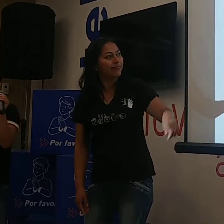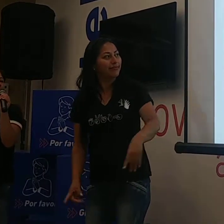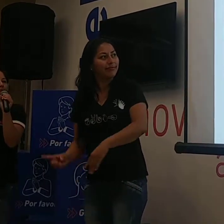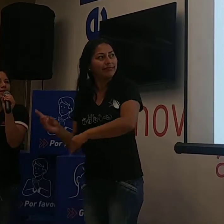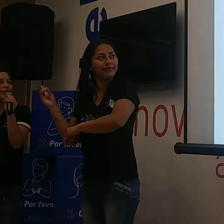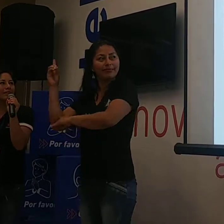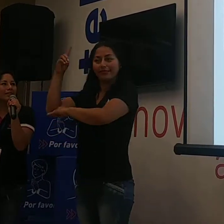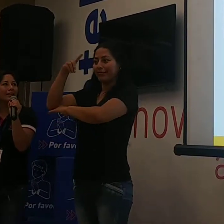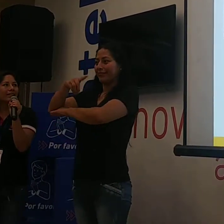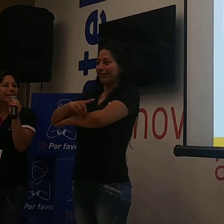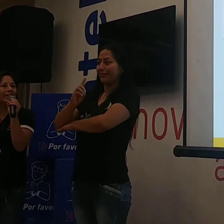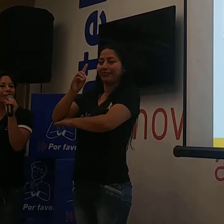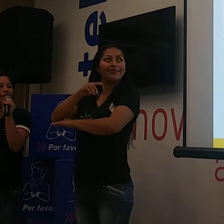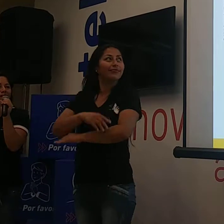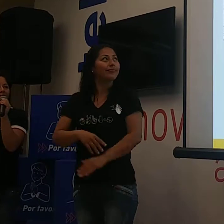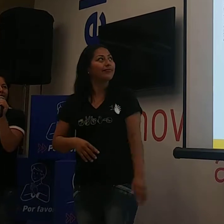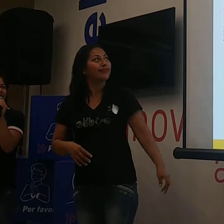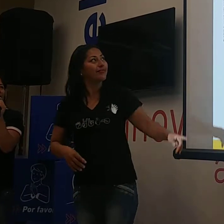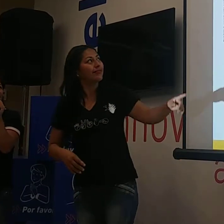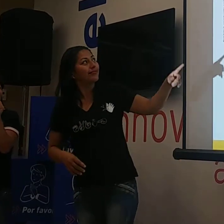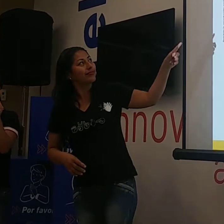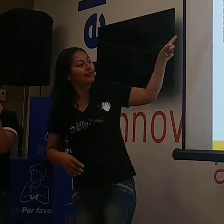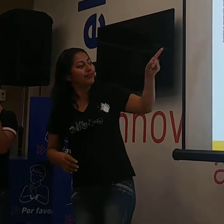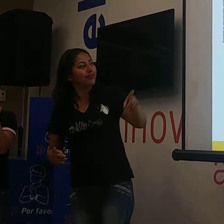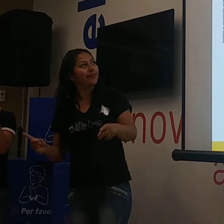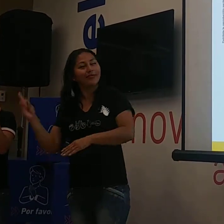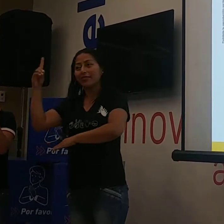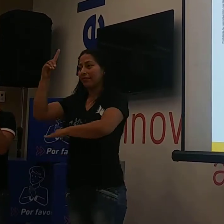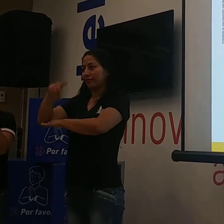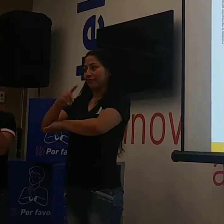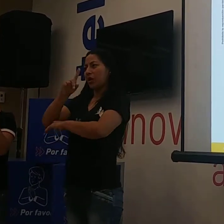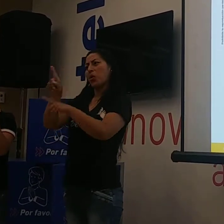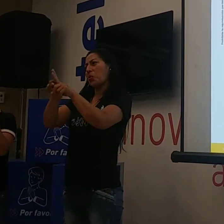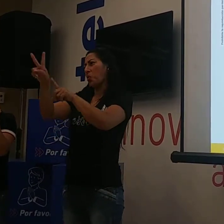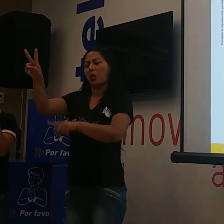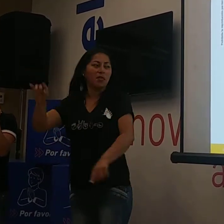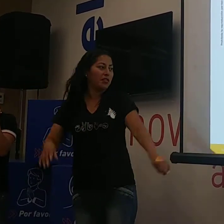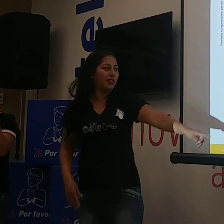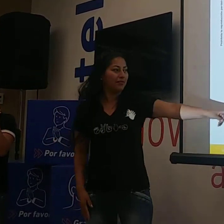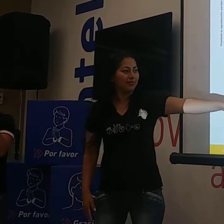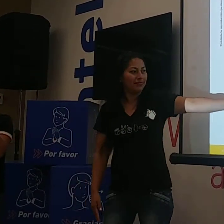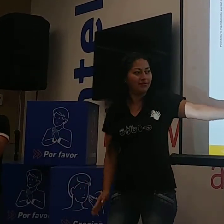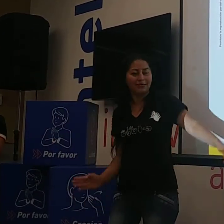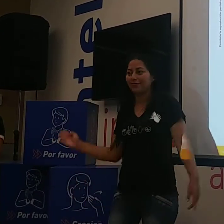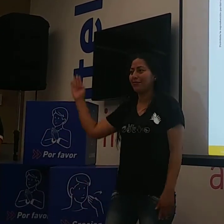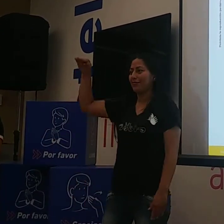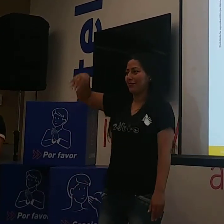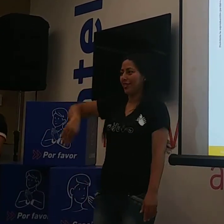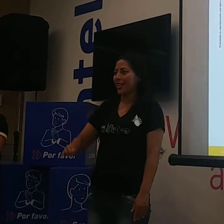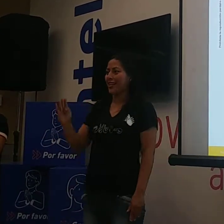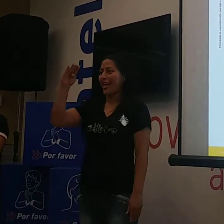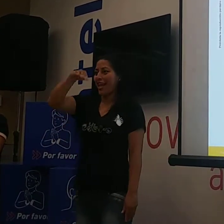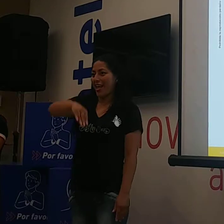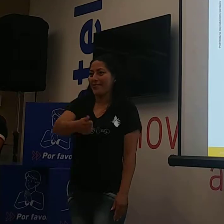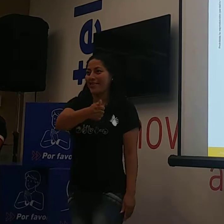Cucaracha Cucaracha dos señas Puede ser esta